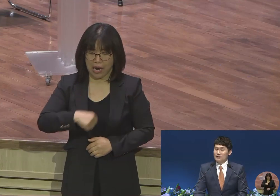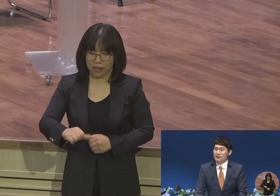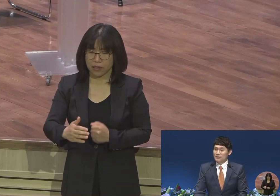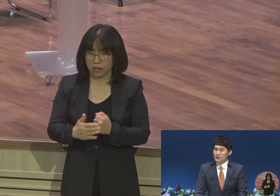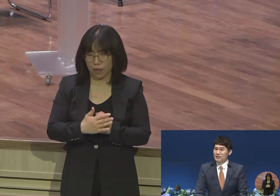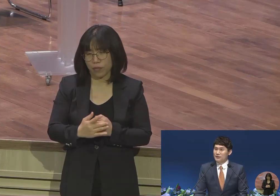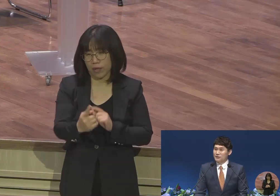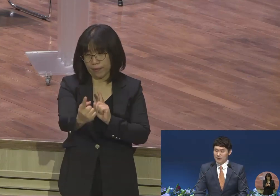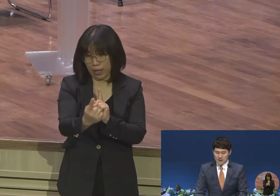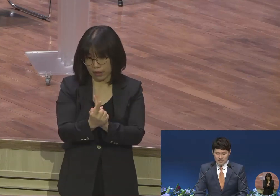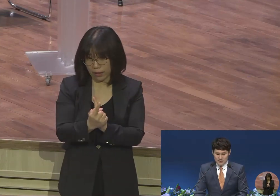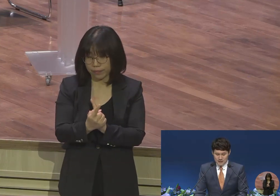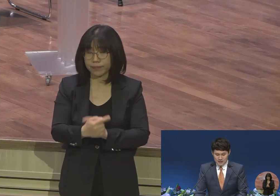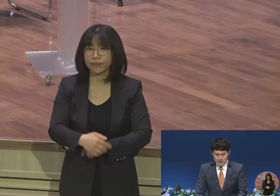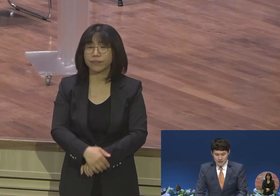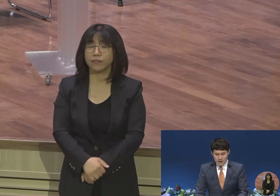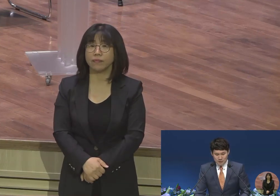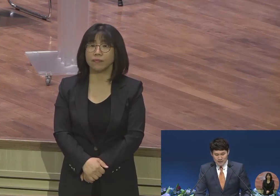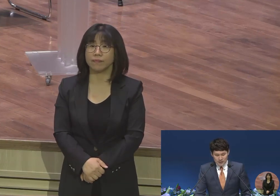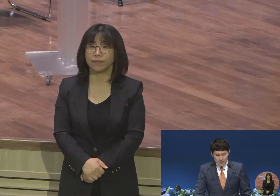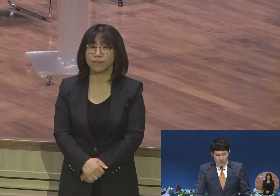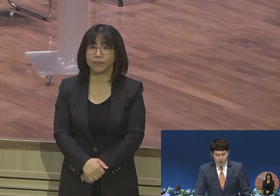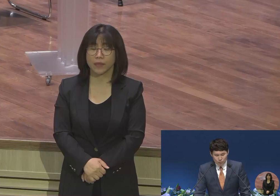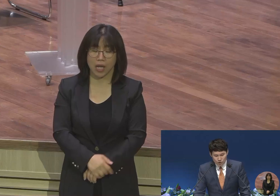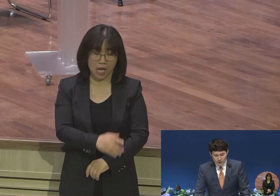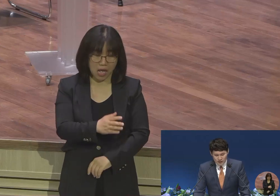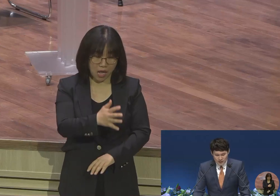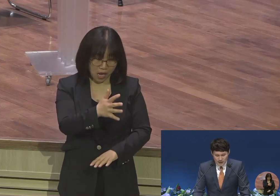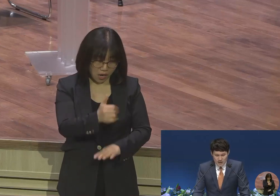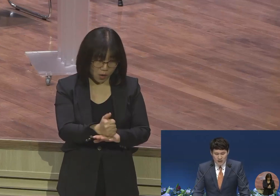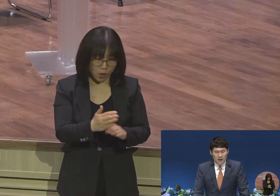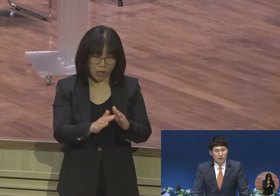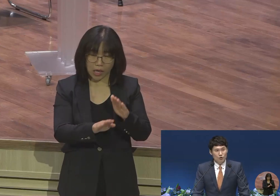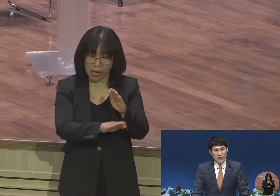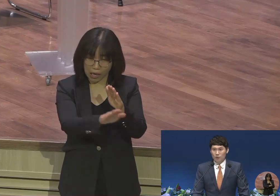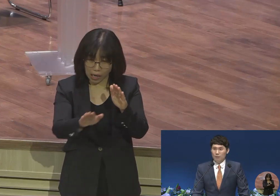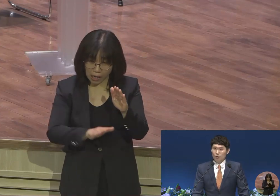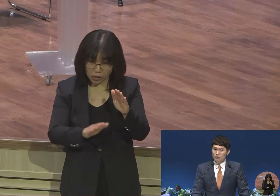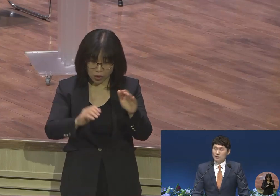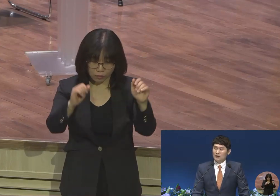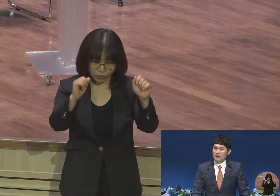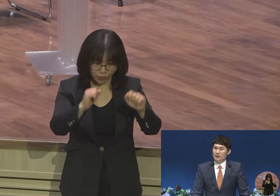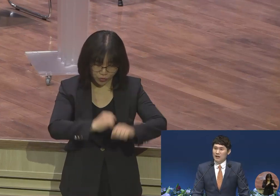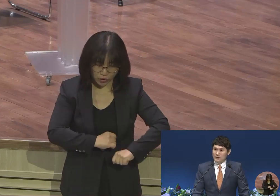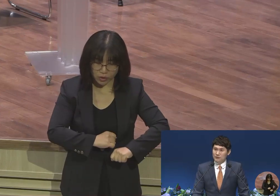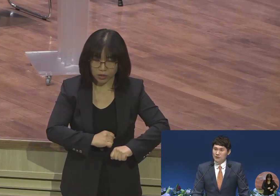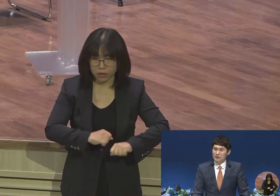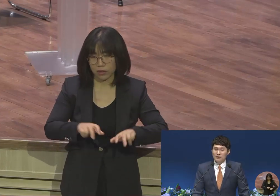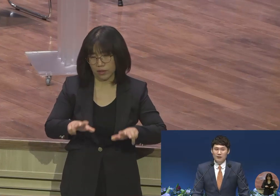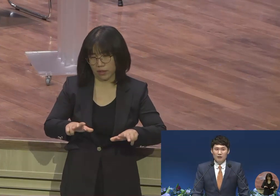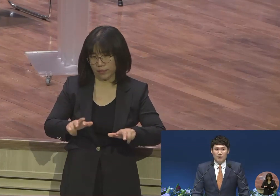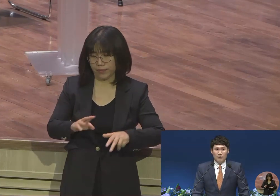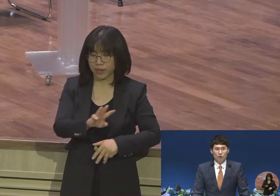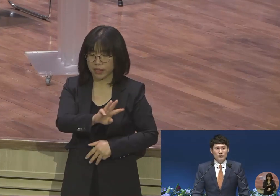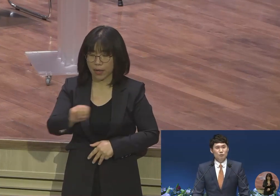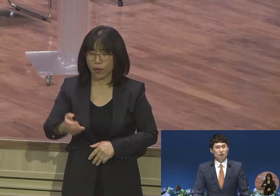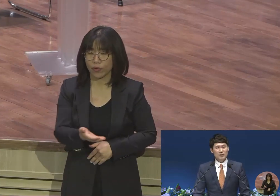현장이었습니다 이처럼 가정이 흔들리고 무너지는 시대에 우리 예원의 모든 가정들은 마태복음 16장